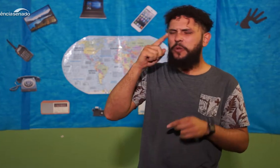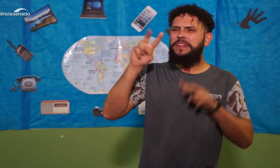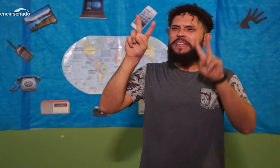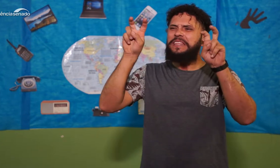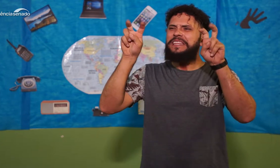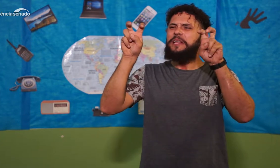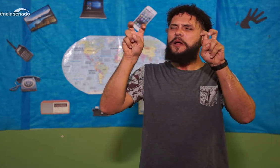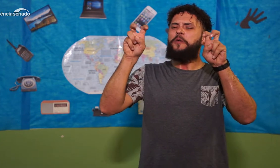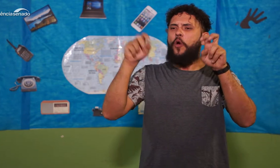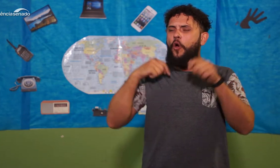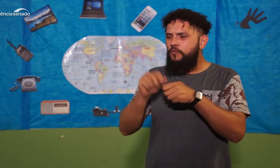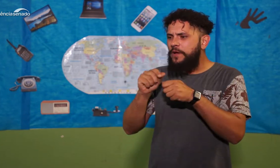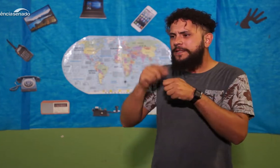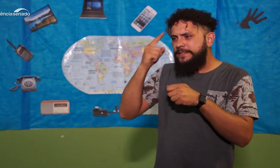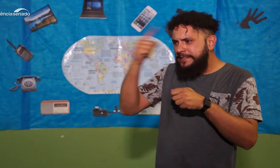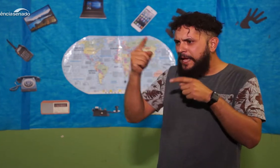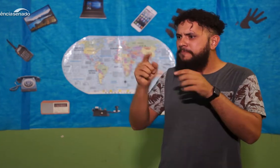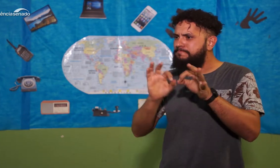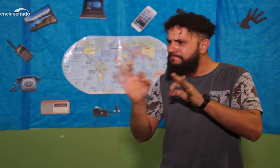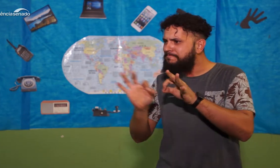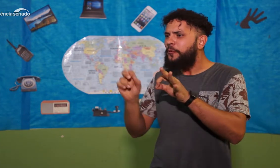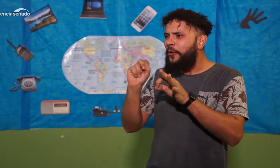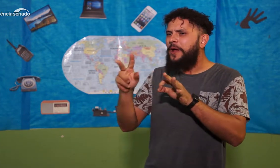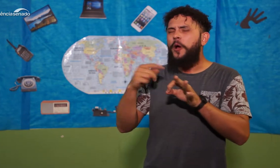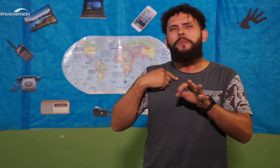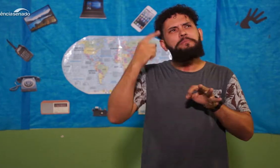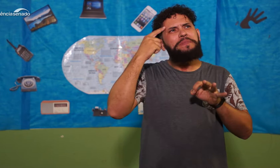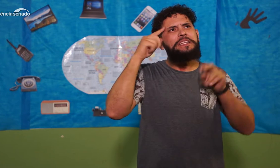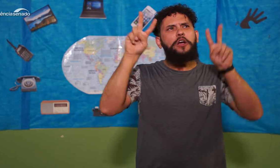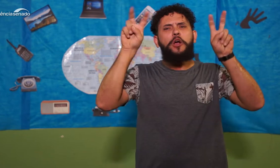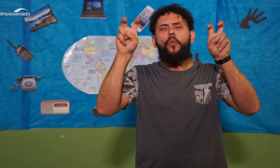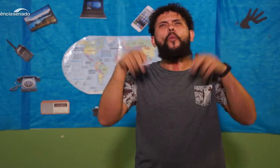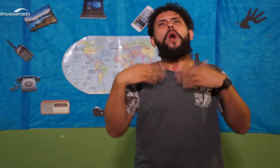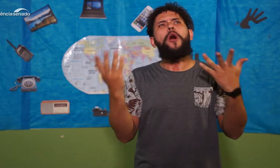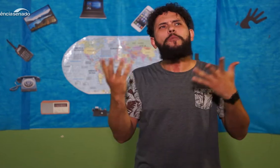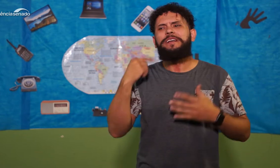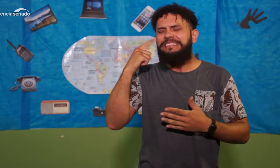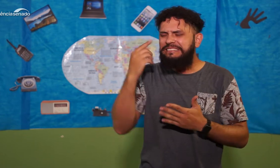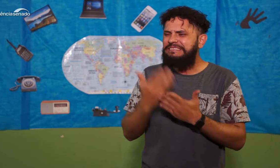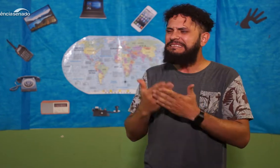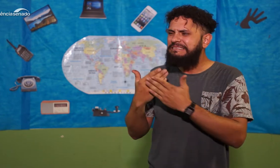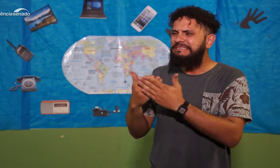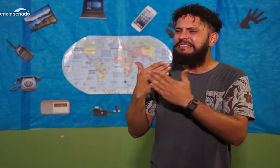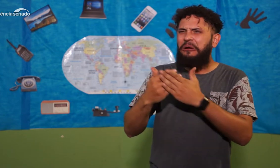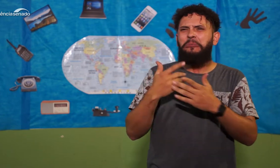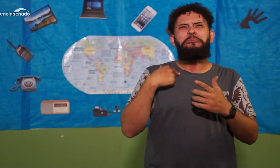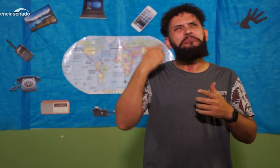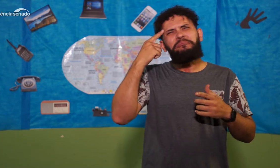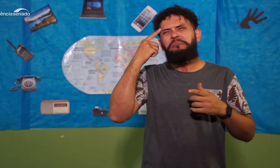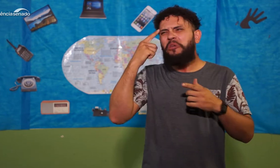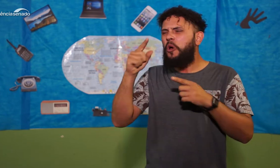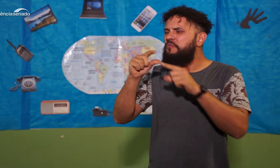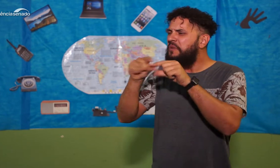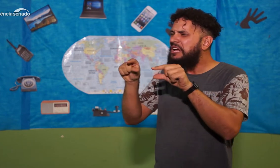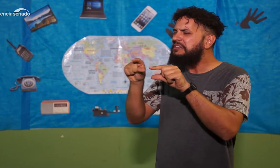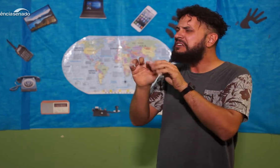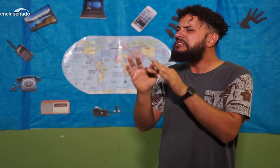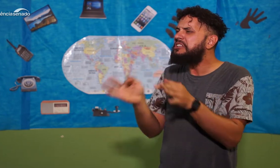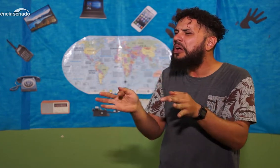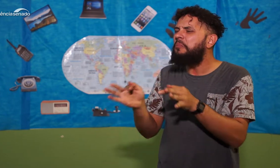Bom, eu pensando no tema do filme, no título, Libras é merda, como é